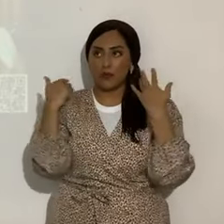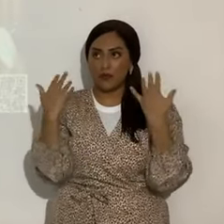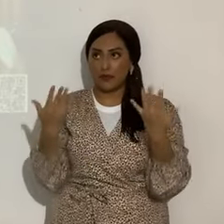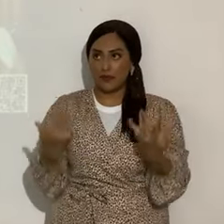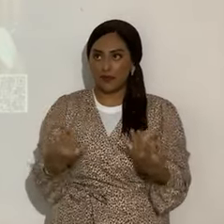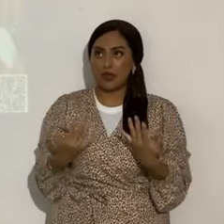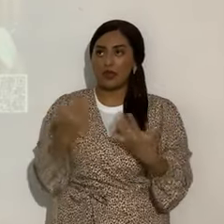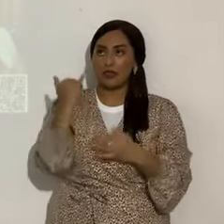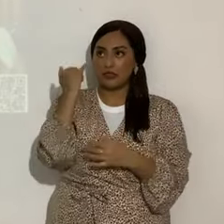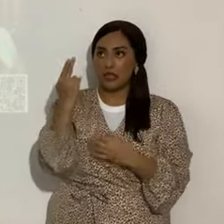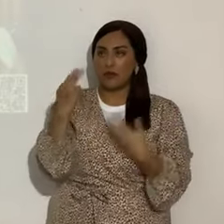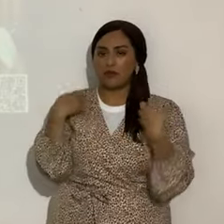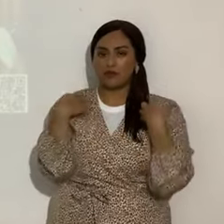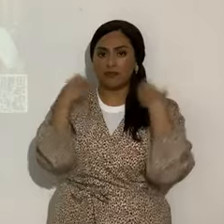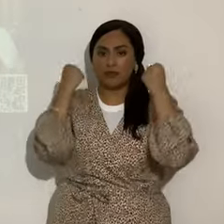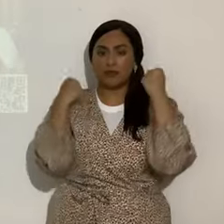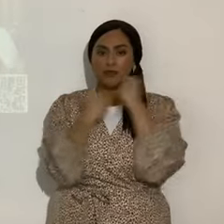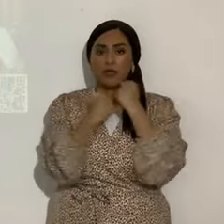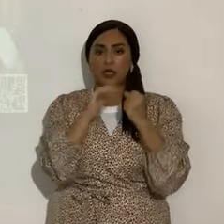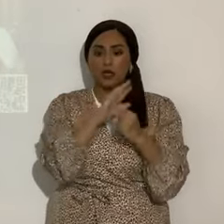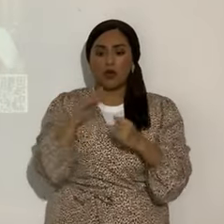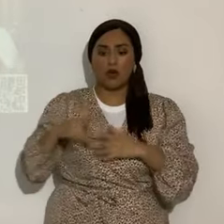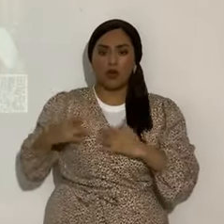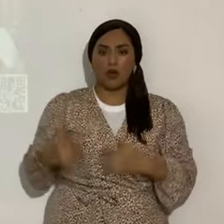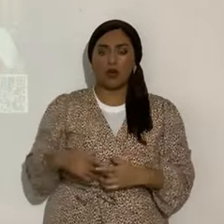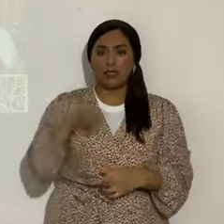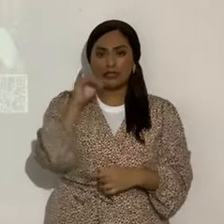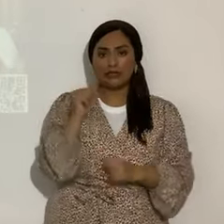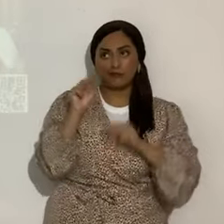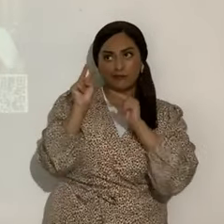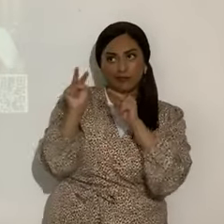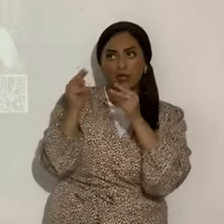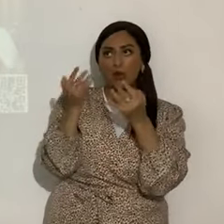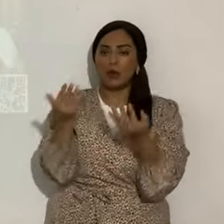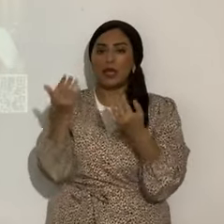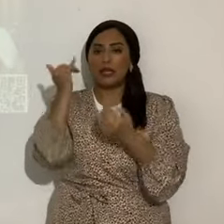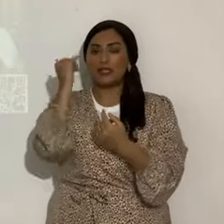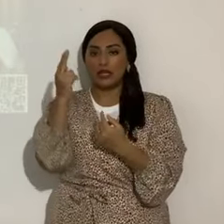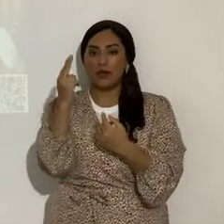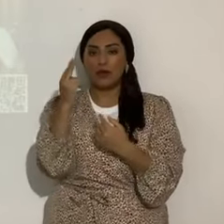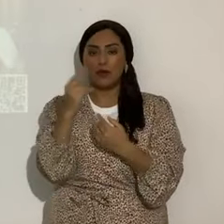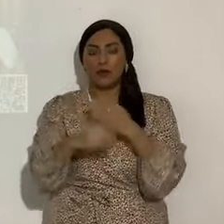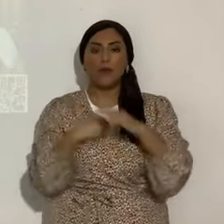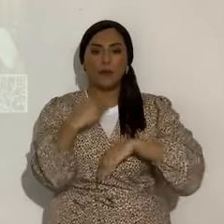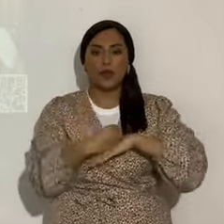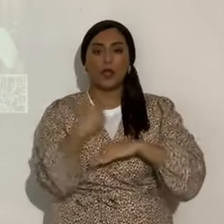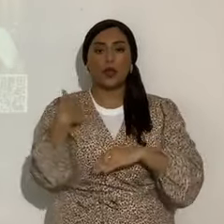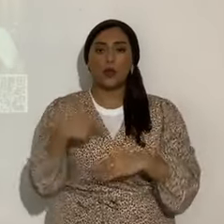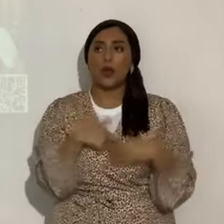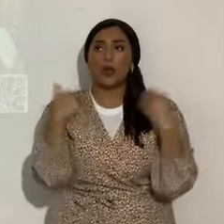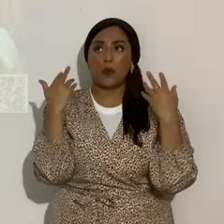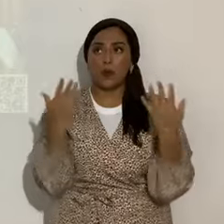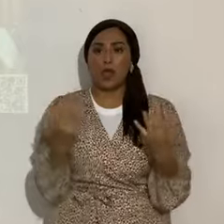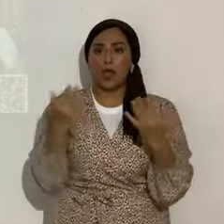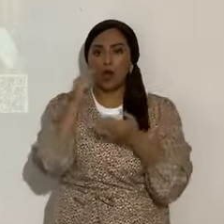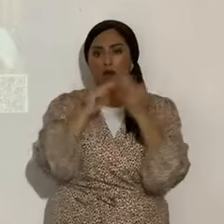Aguarda, Yahweh, esfuérzate y aliénzate de tu corazón. Sí, espera Yahweh, esperamos que venga el Padre Eterno, Yahweh,